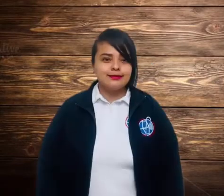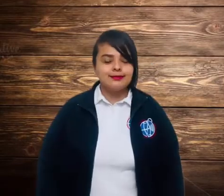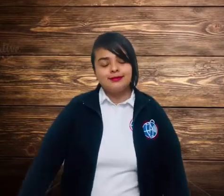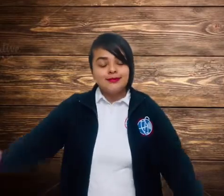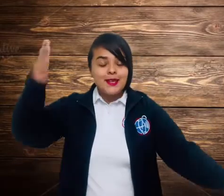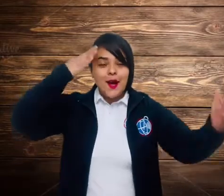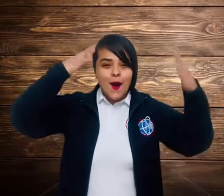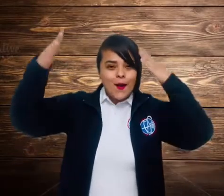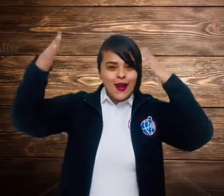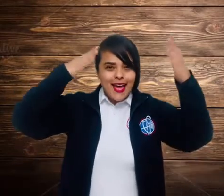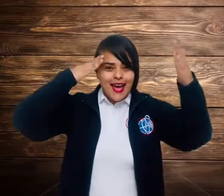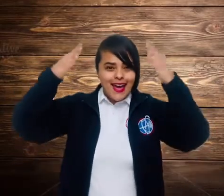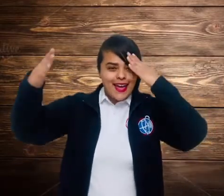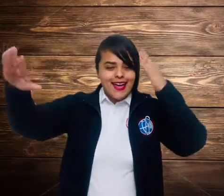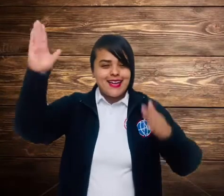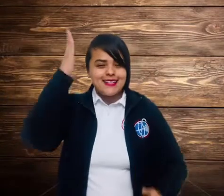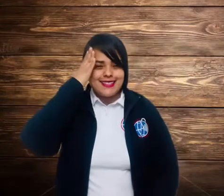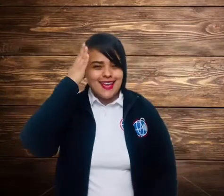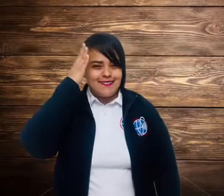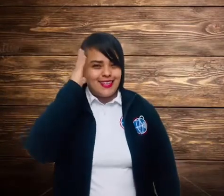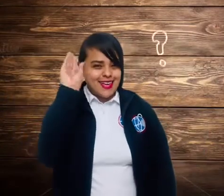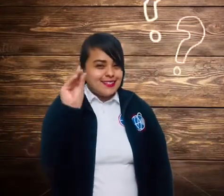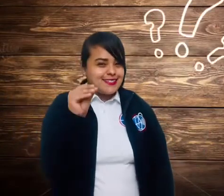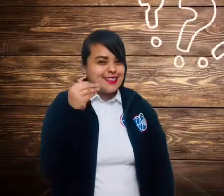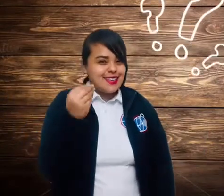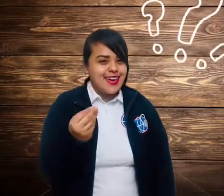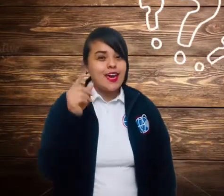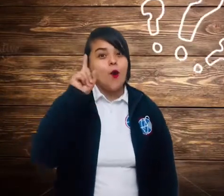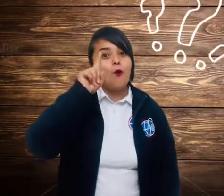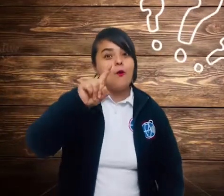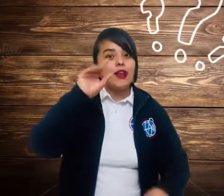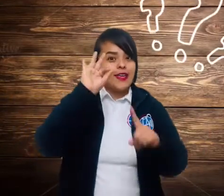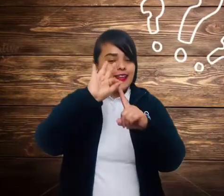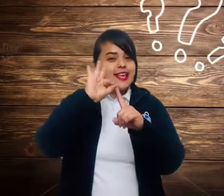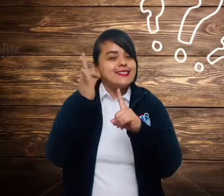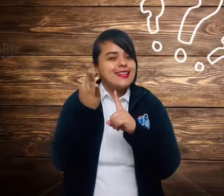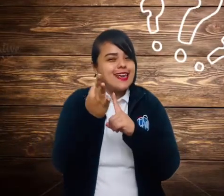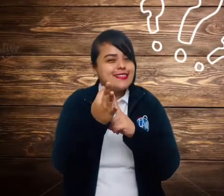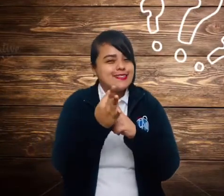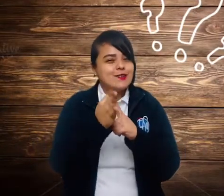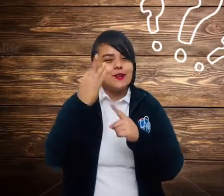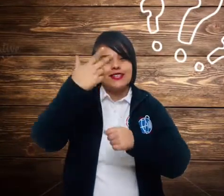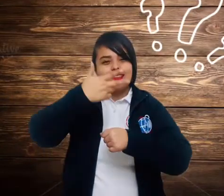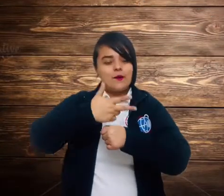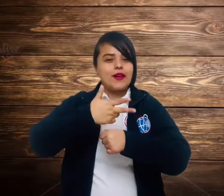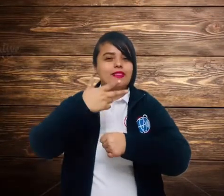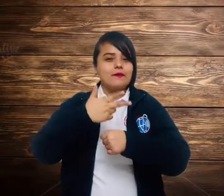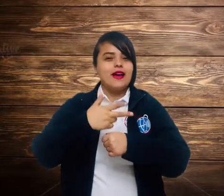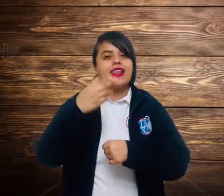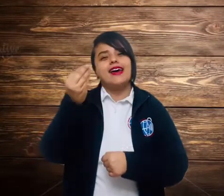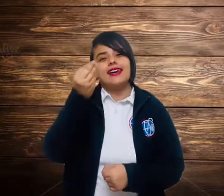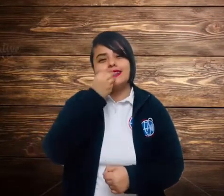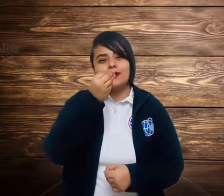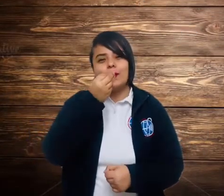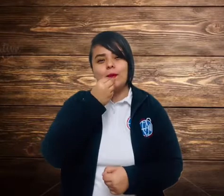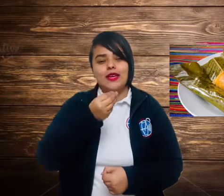Hola, ¿sabías que una de las tradiciones de Guatemala es comer